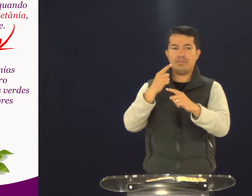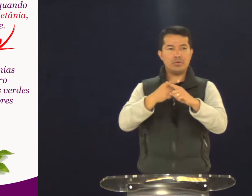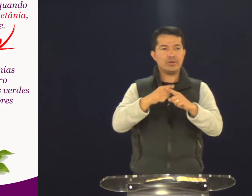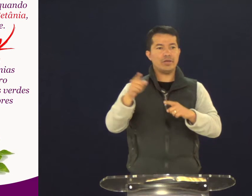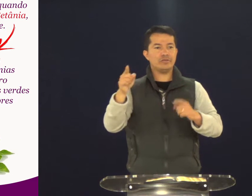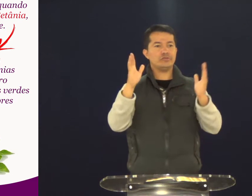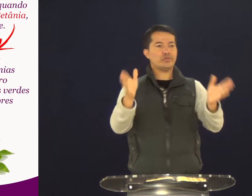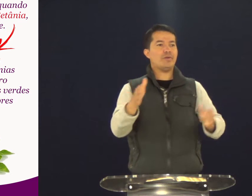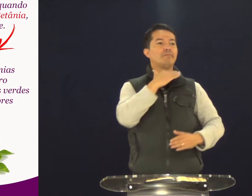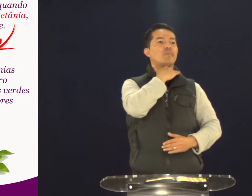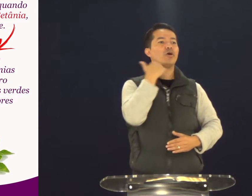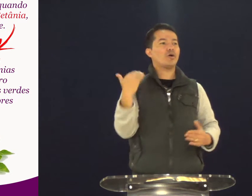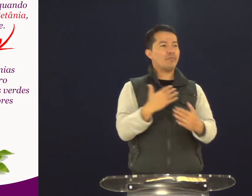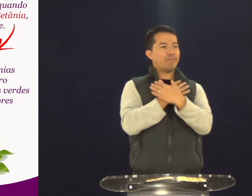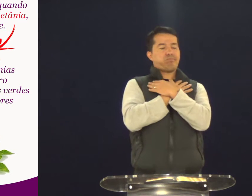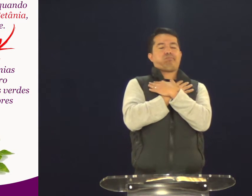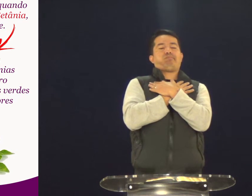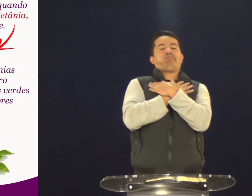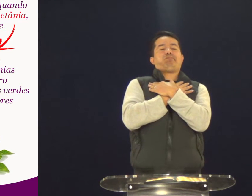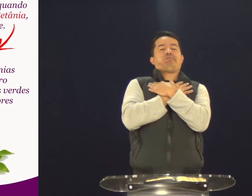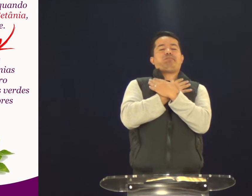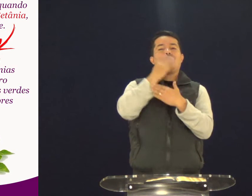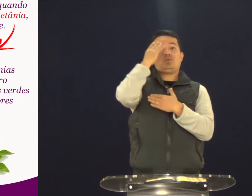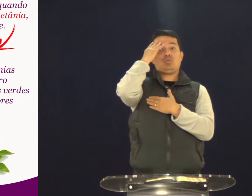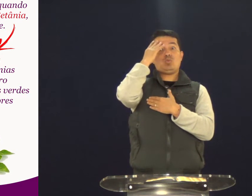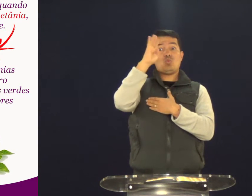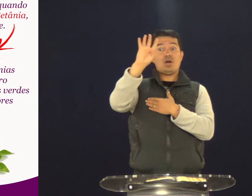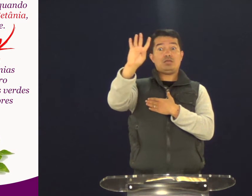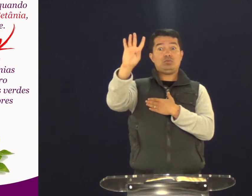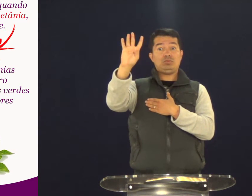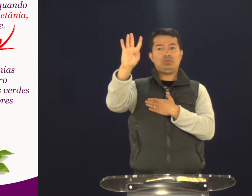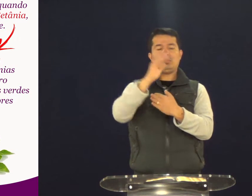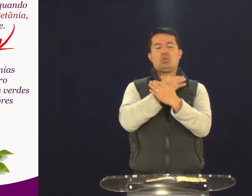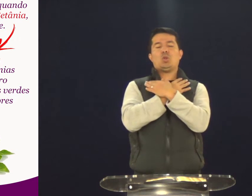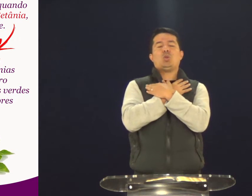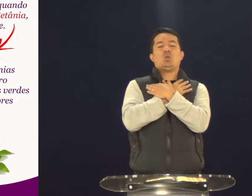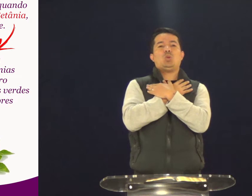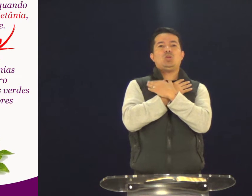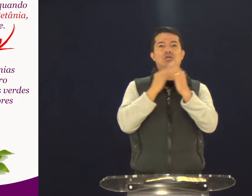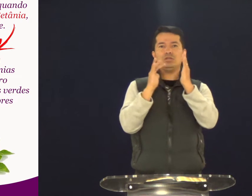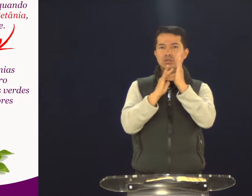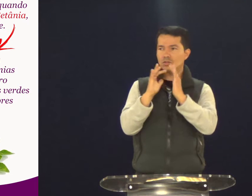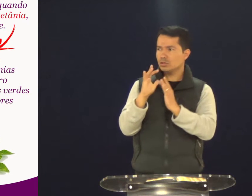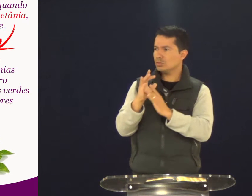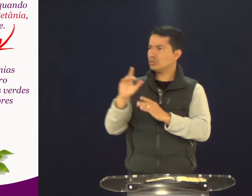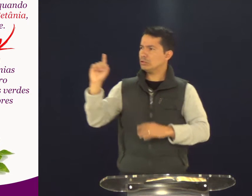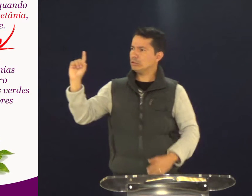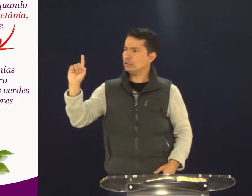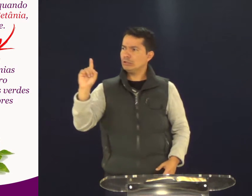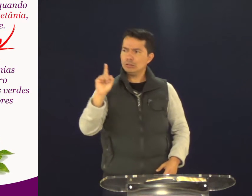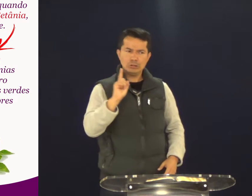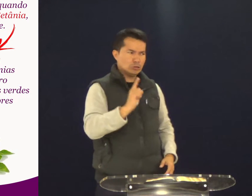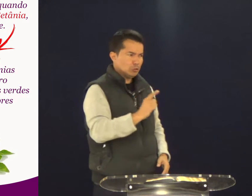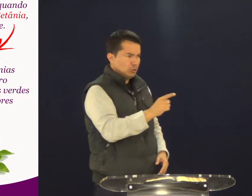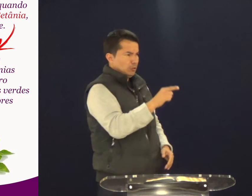Porque ele já havia morrido. E quatro dias após a sua morte, Jesus